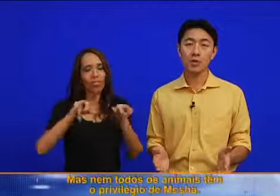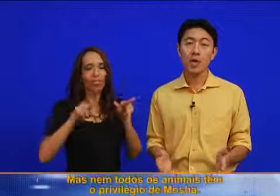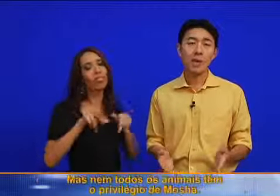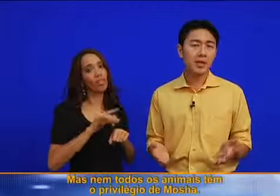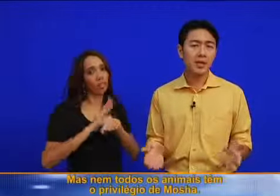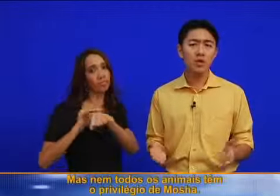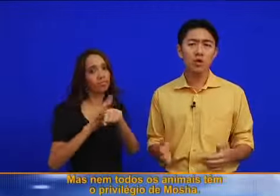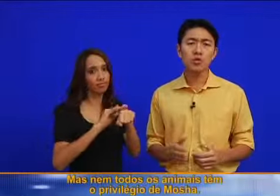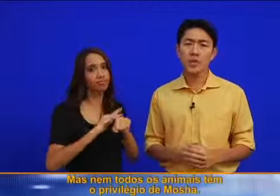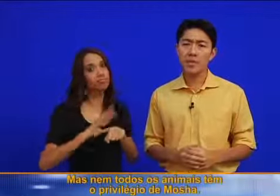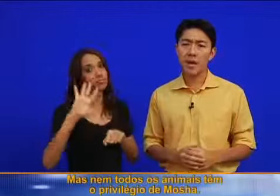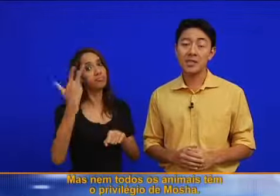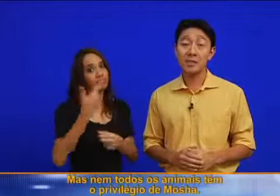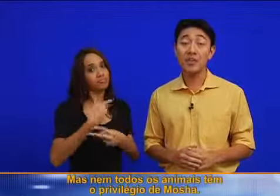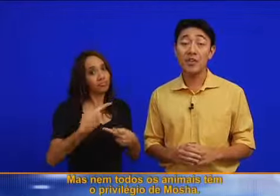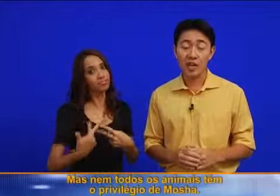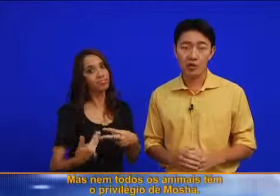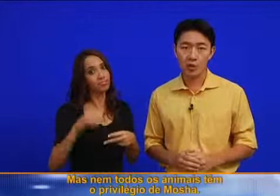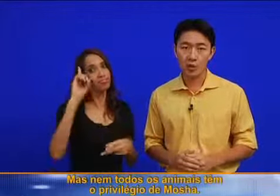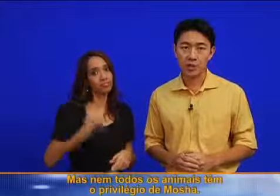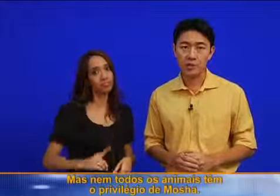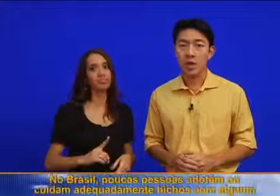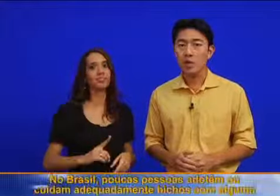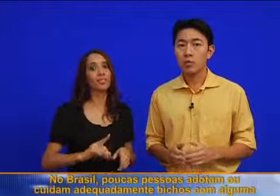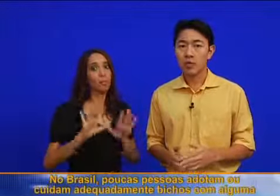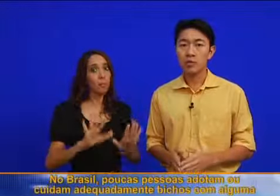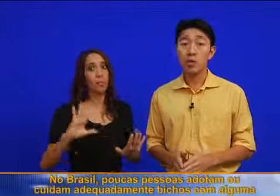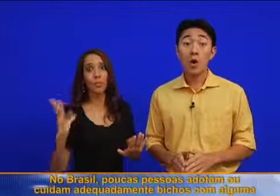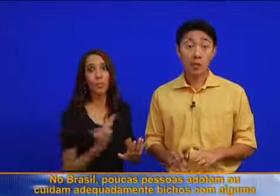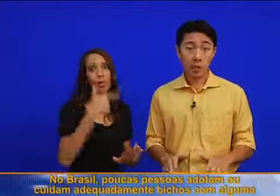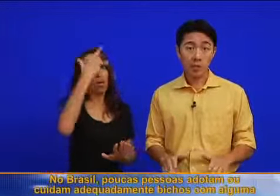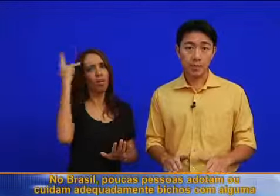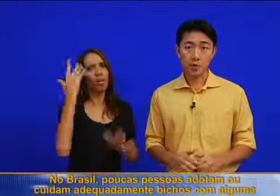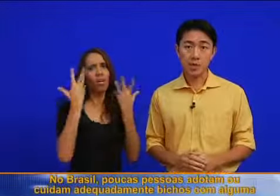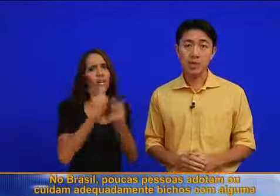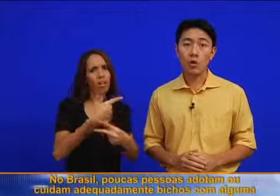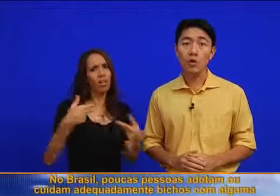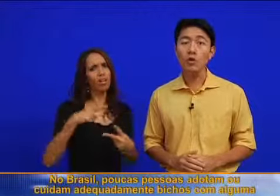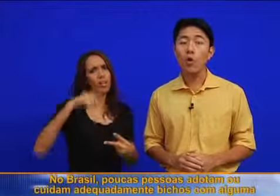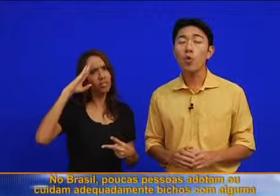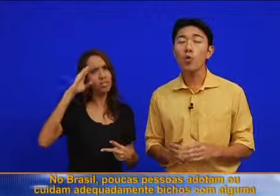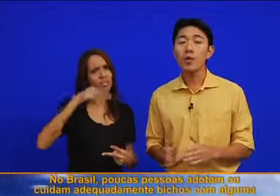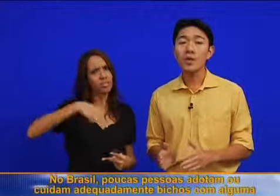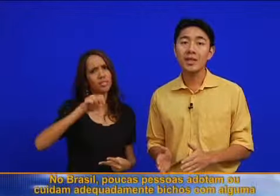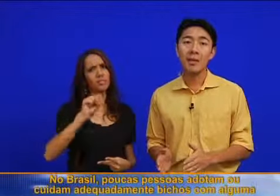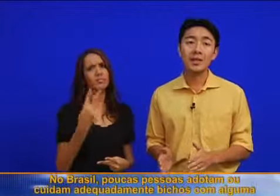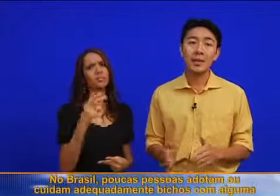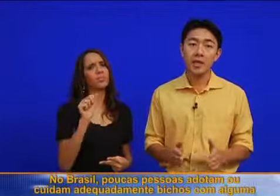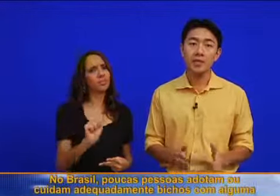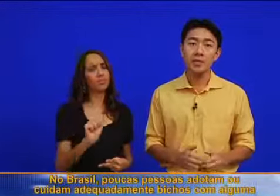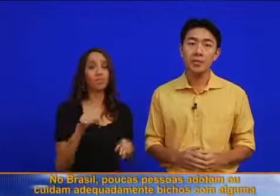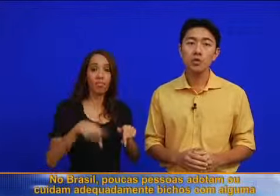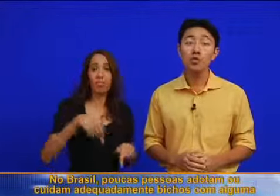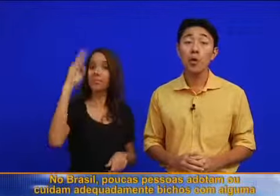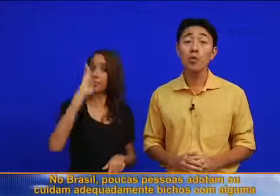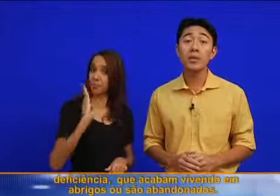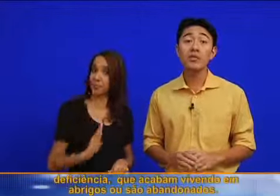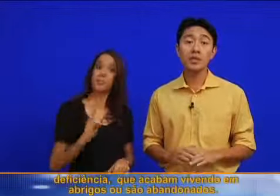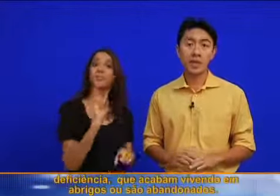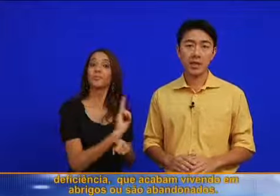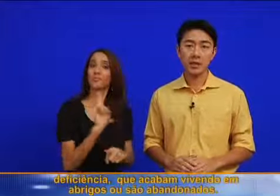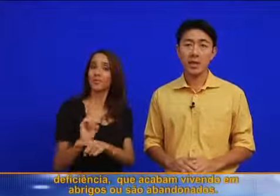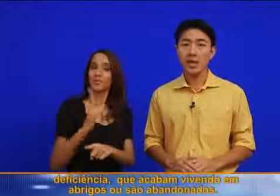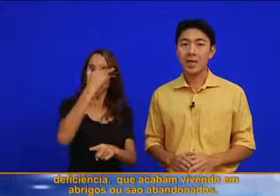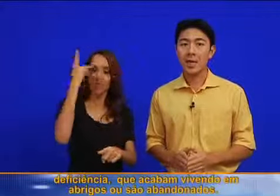por doações. Mas nem todos os animais têm o privilégio de Mocha. No Brasil, poucas pessoas adotam ou cuidam adequadamente de bichos com